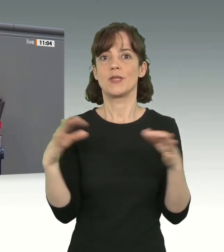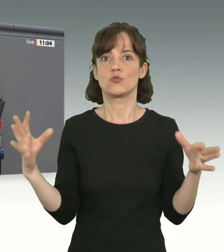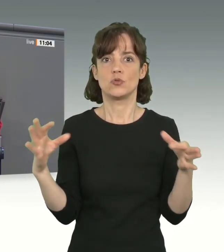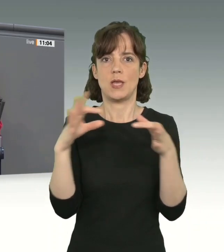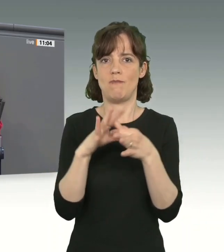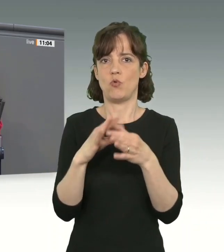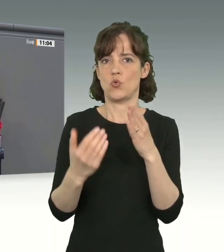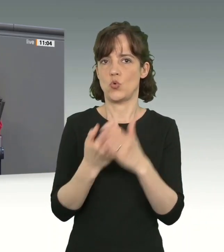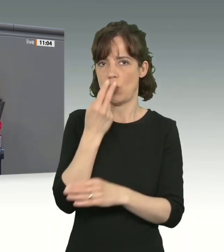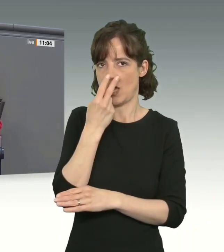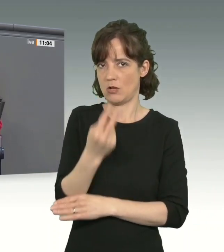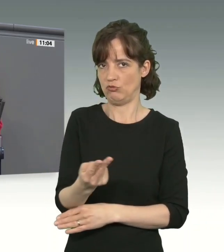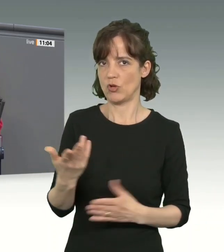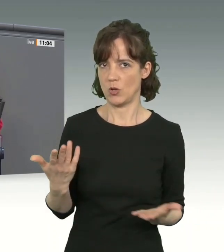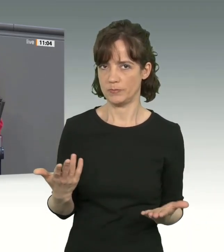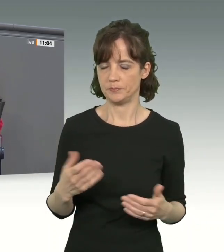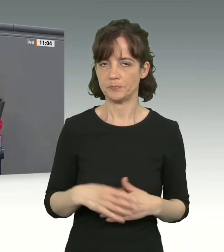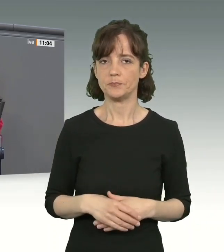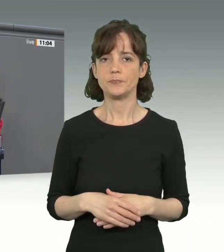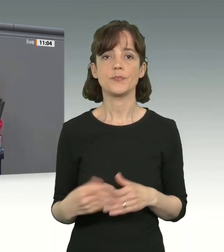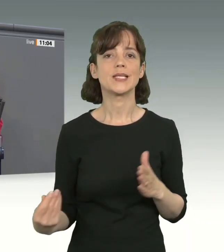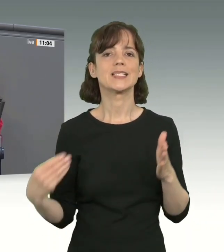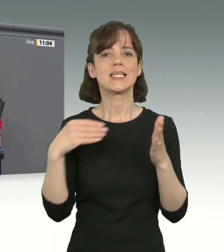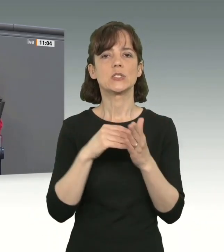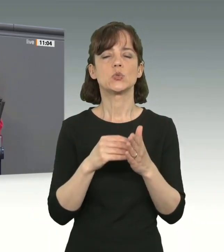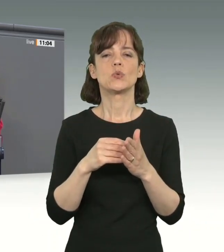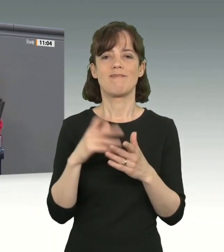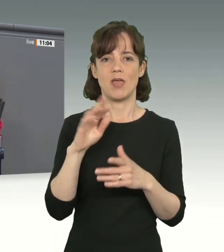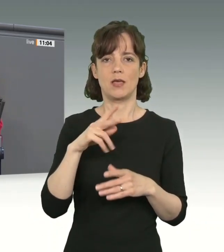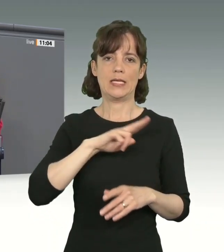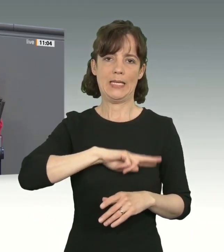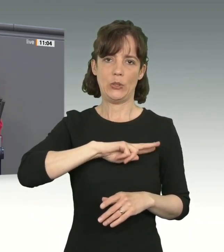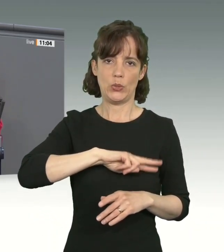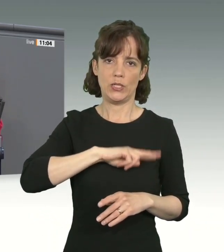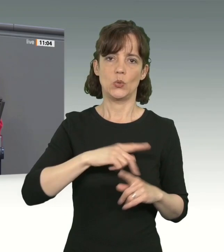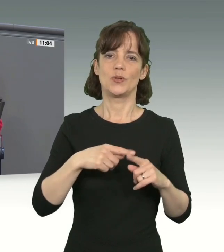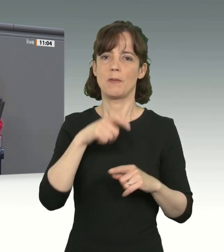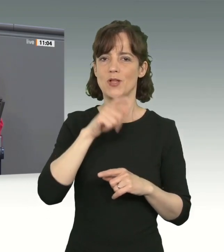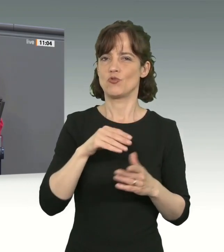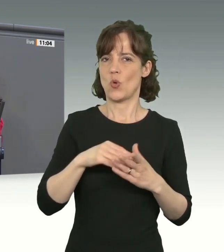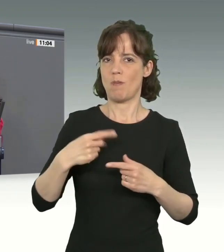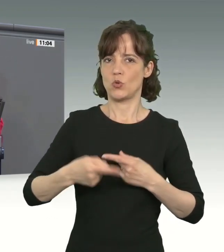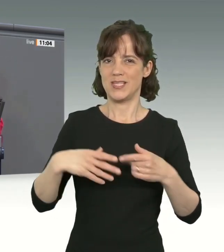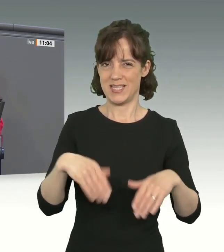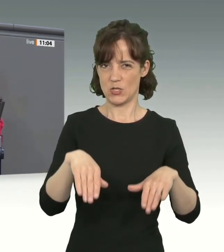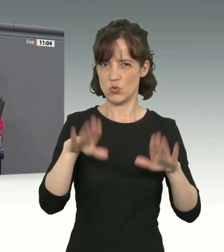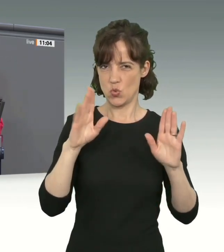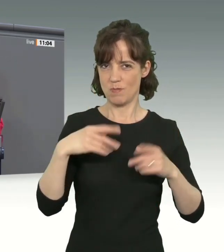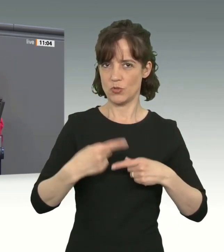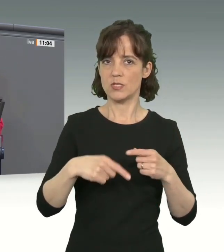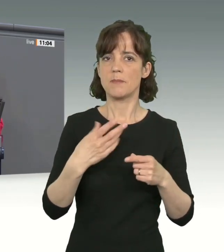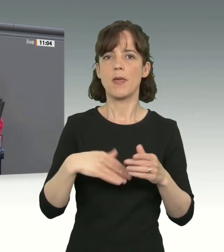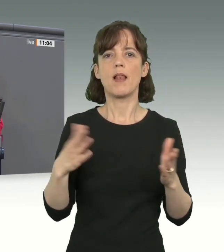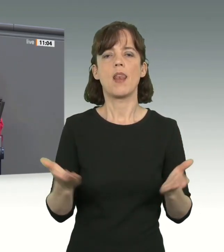neu zu regeln. Zudem sollen Geduldete sowie Menschen im Asylprozess einfacher Zugang zu deutschem